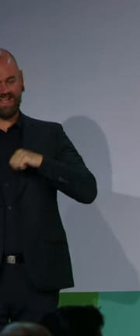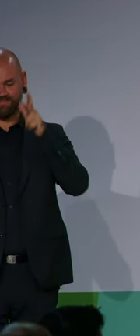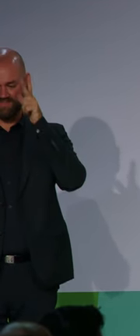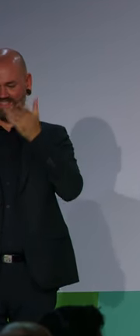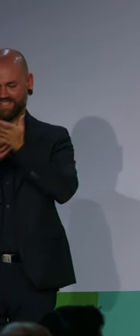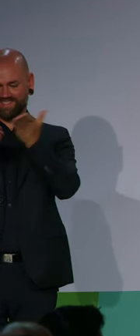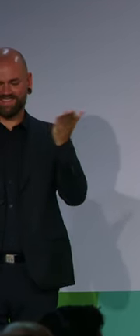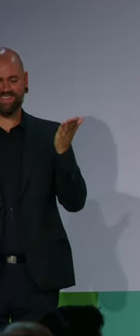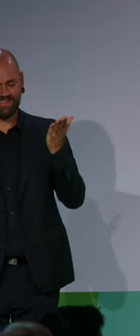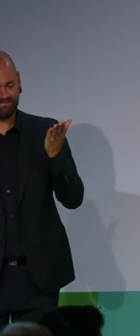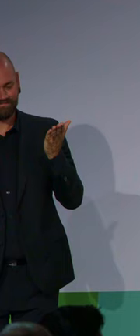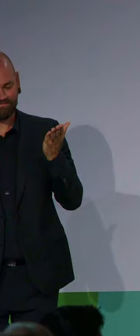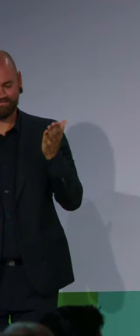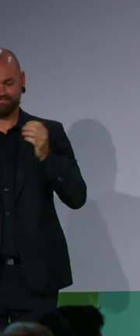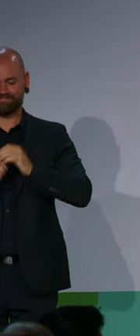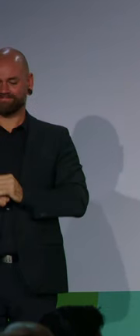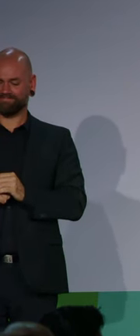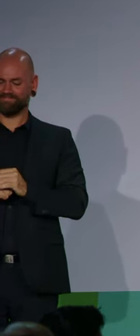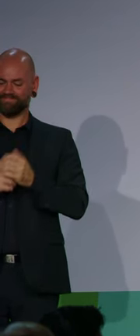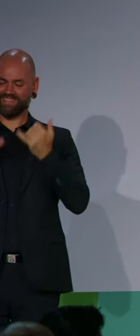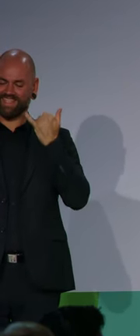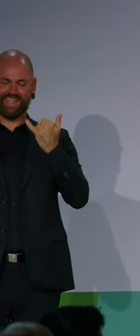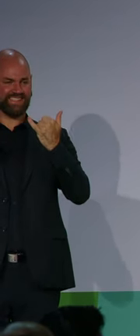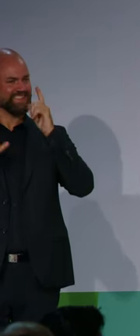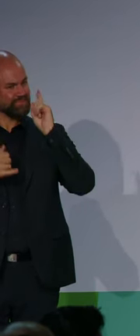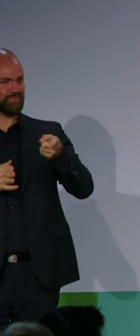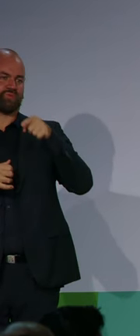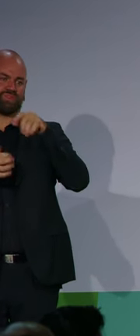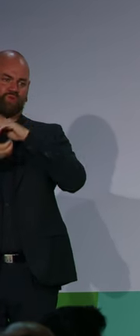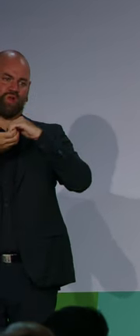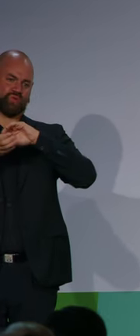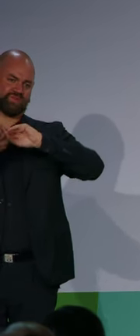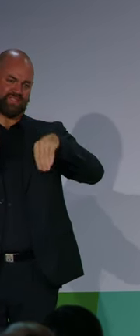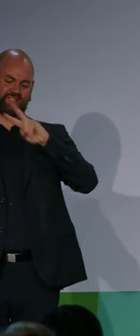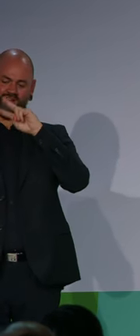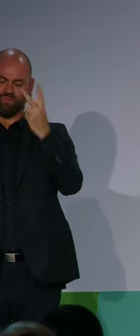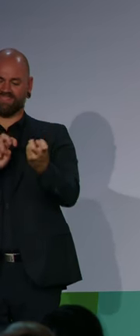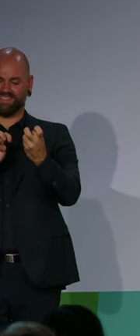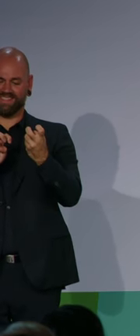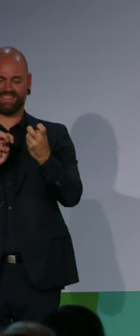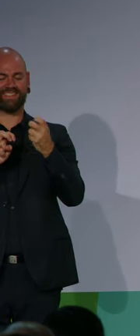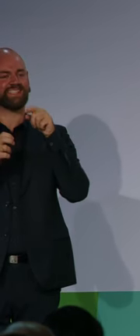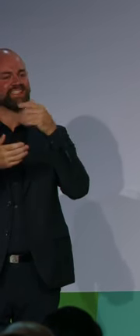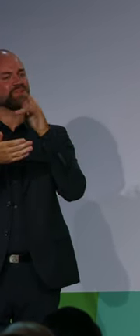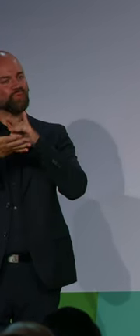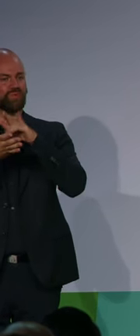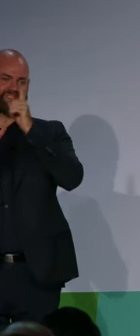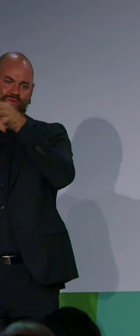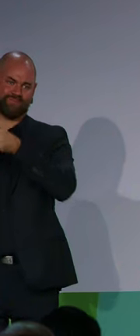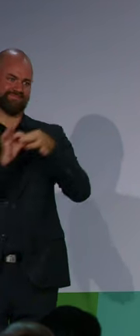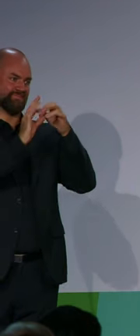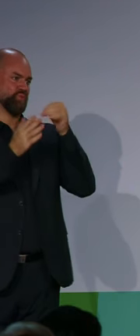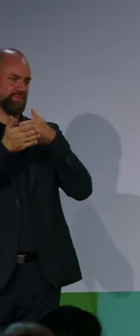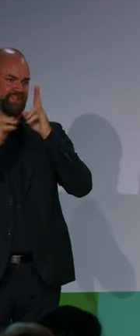-Behindertenrechtskonvention umzusetzen. Deutschland hat sich tatsächlich dazu verpflichtet. Und Herr Bundeskanzler, weil ich